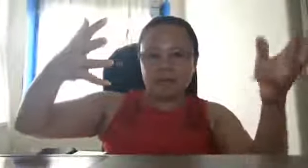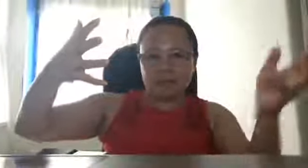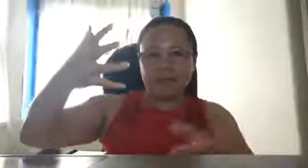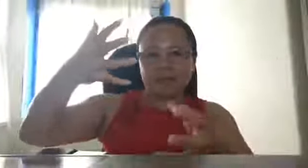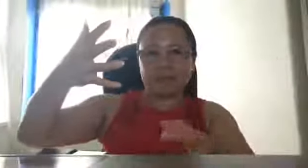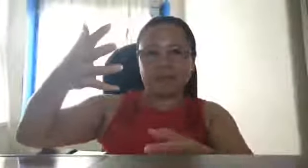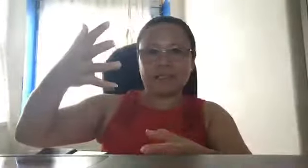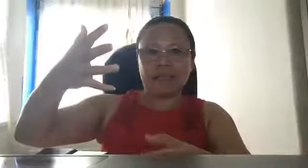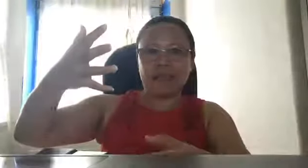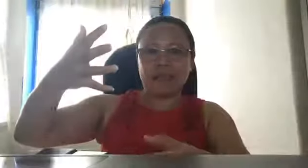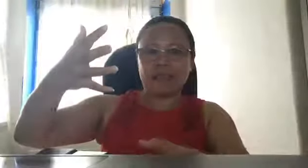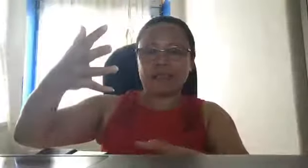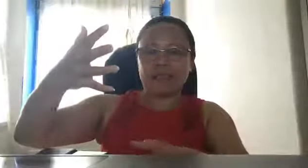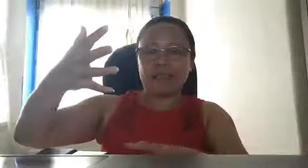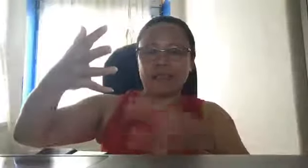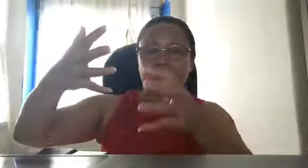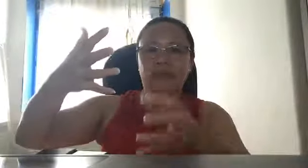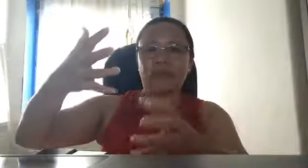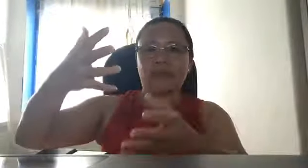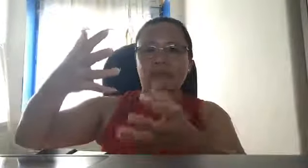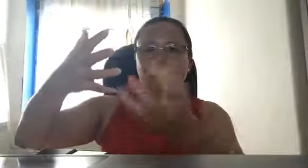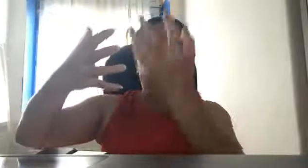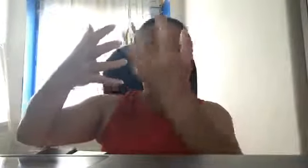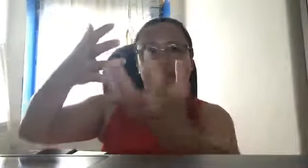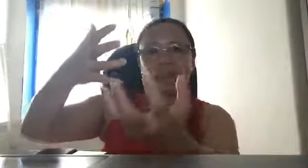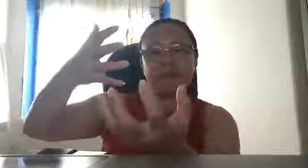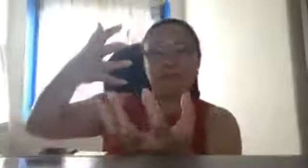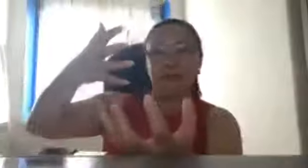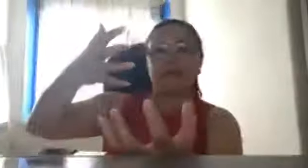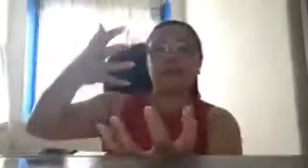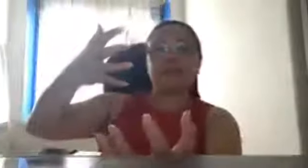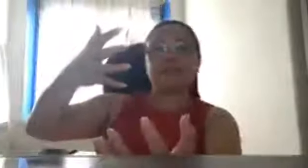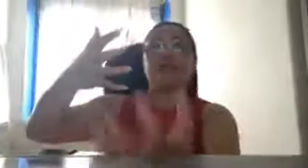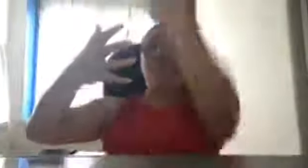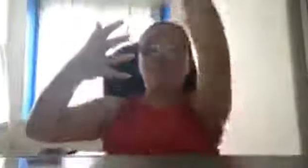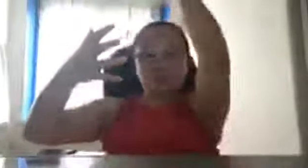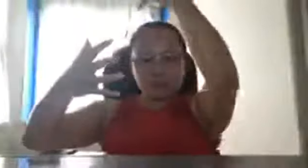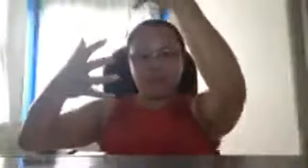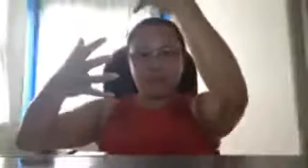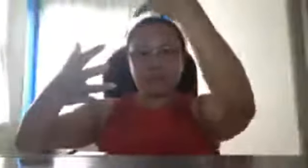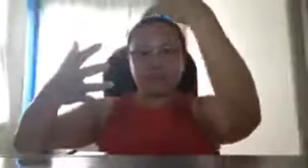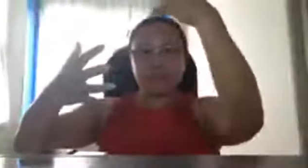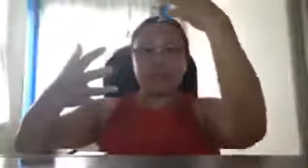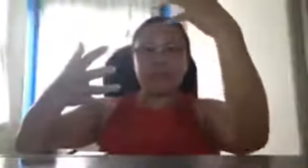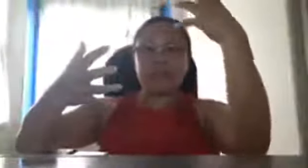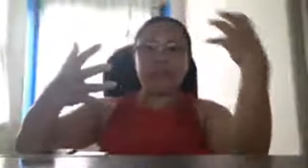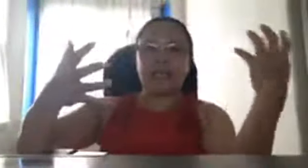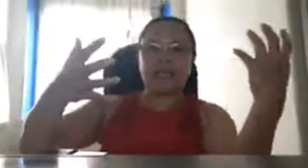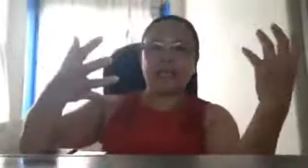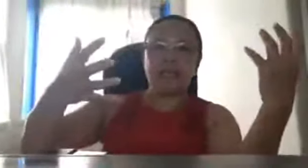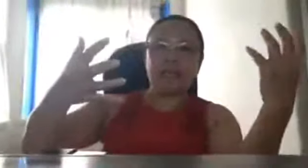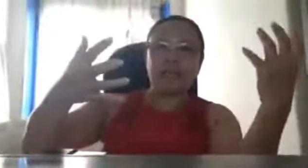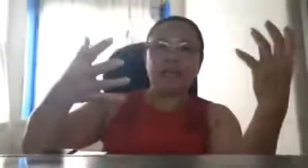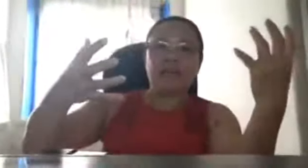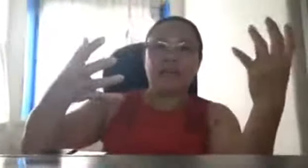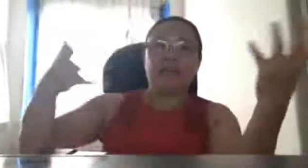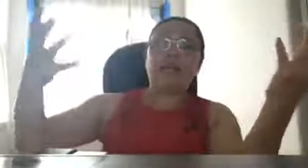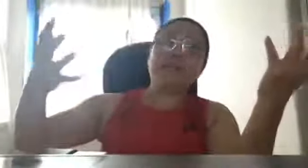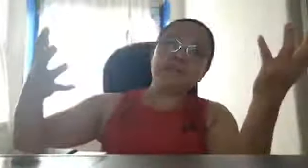missiles sa ating karagatan and then parang nakapokus papunta sa China eh alam naman